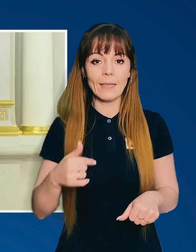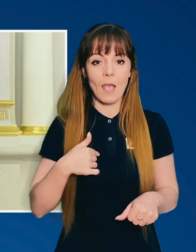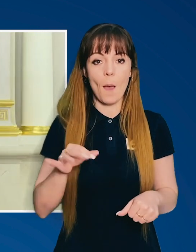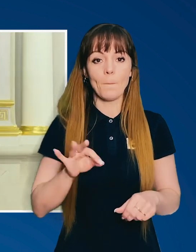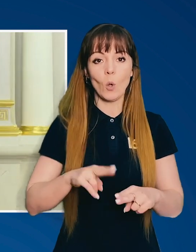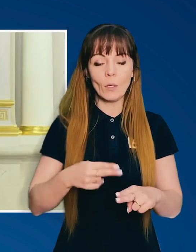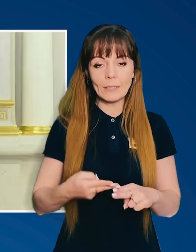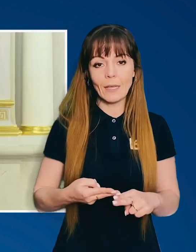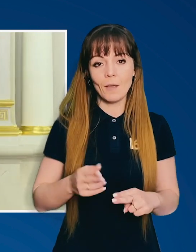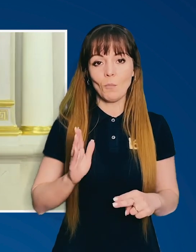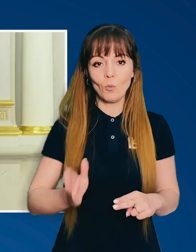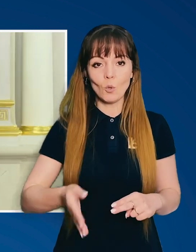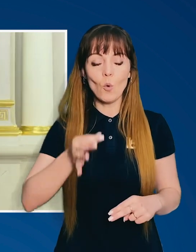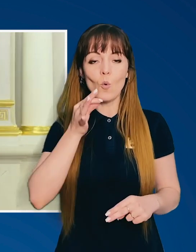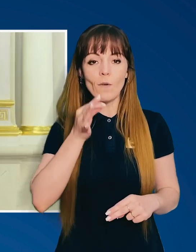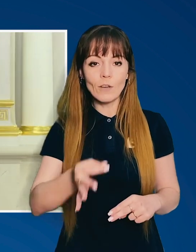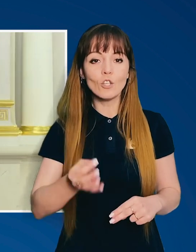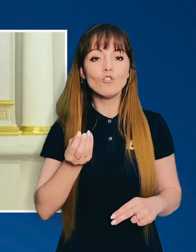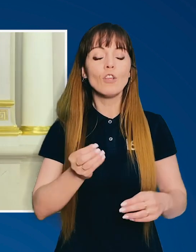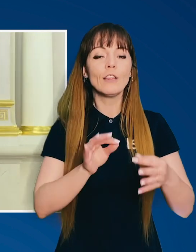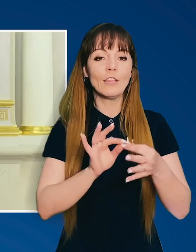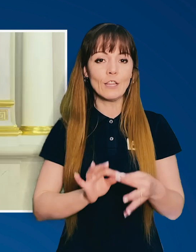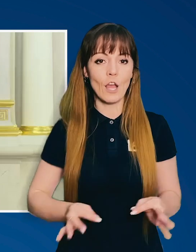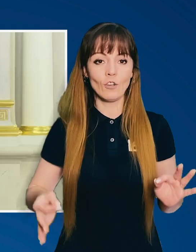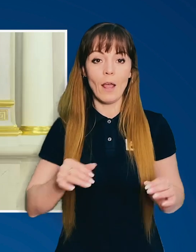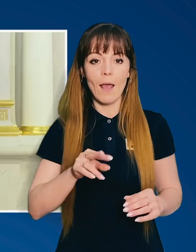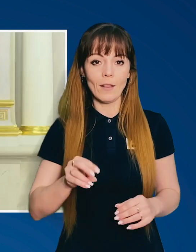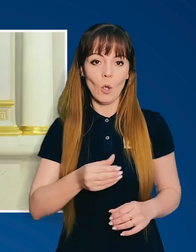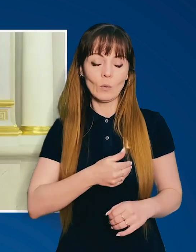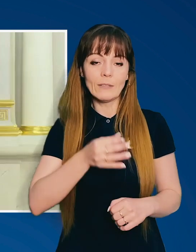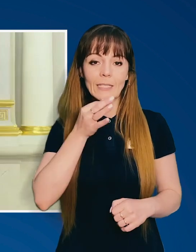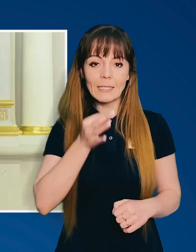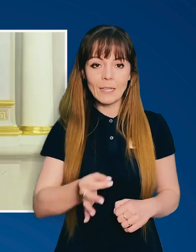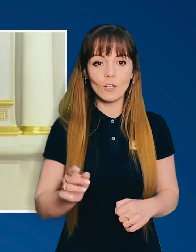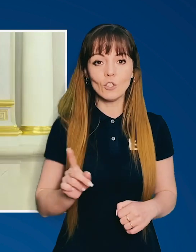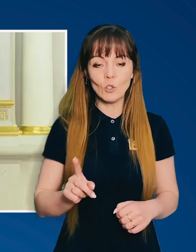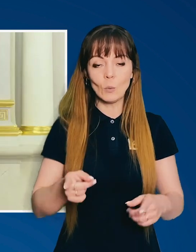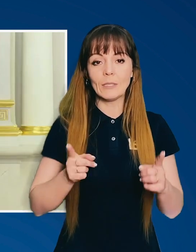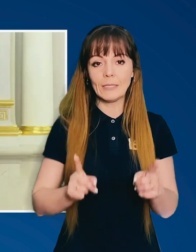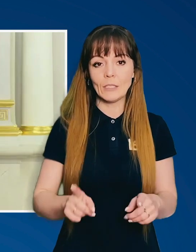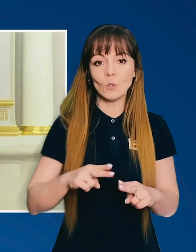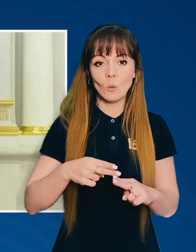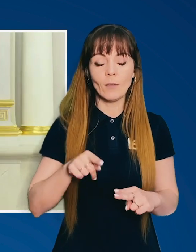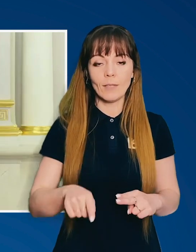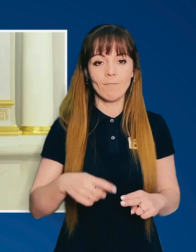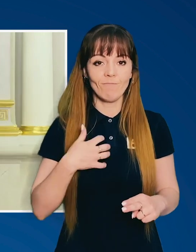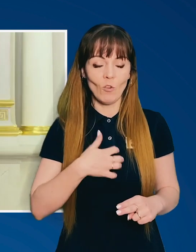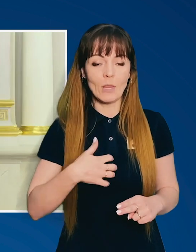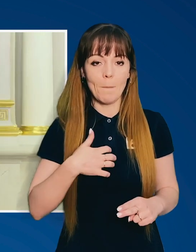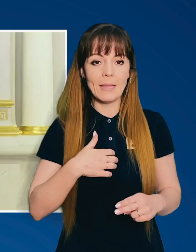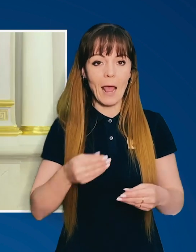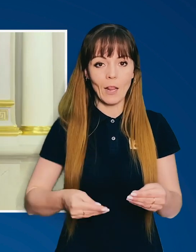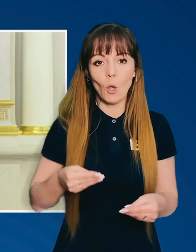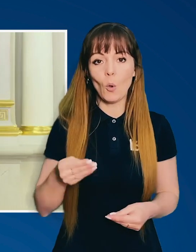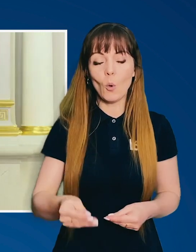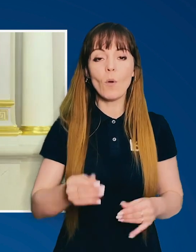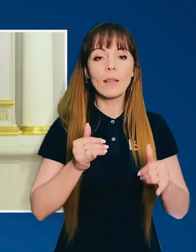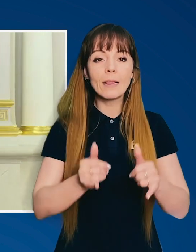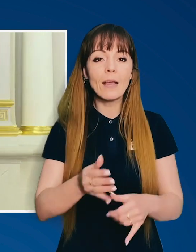комісії. І я про це буду говорити ще детальніше. Але хотів сказати, що дійсно це